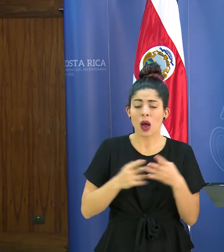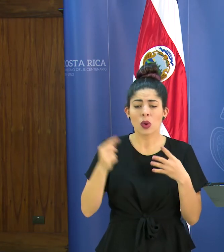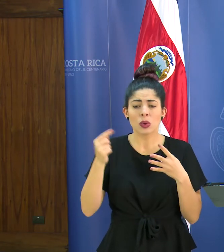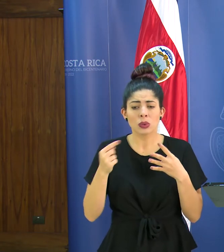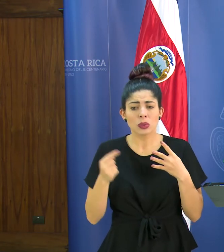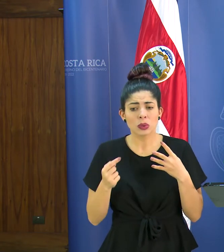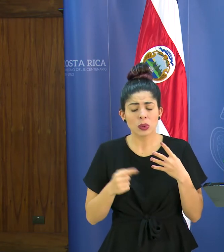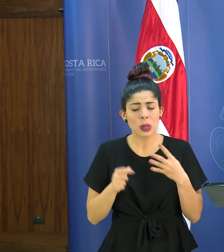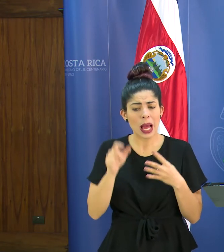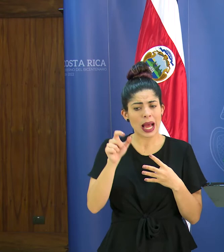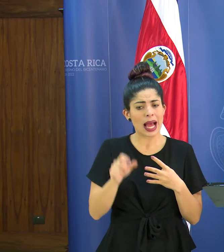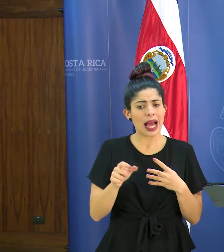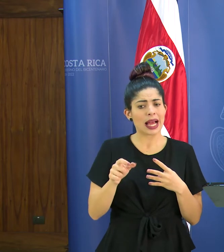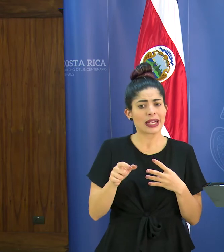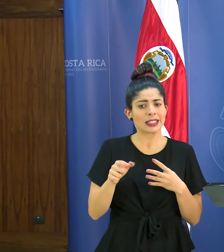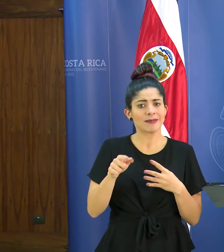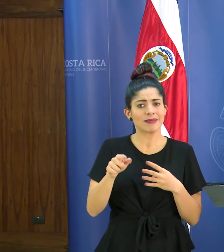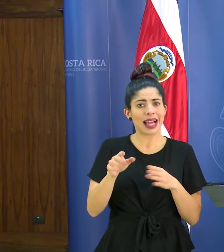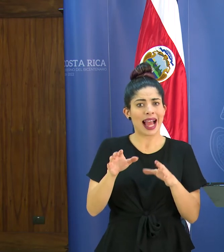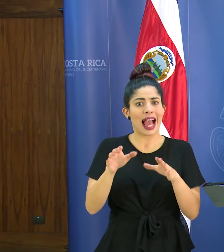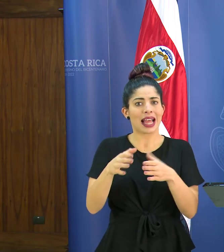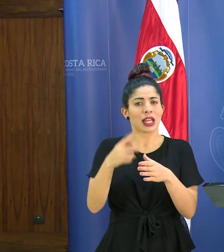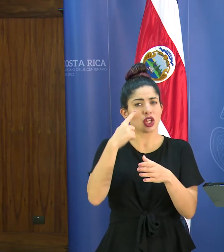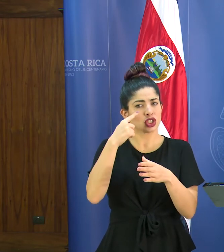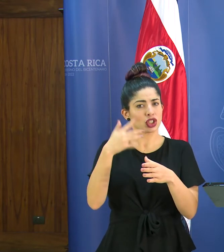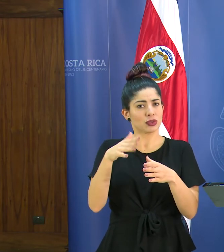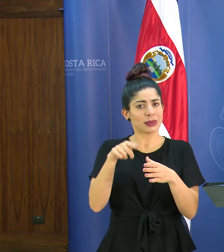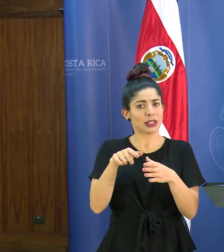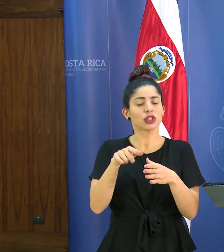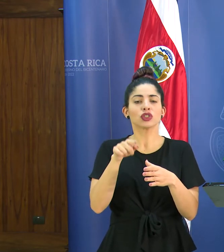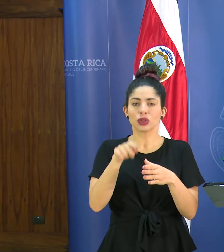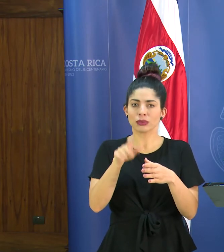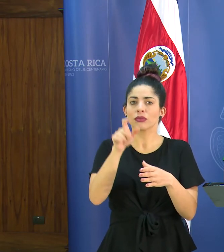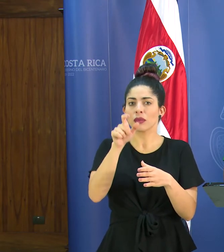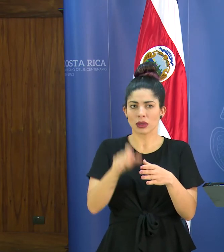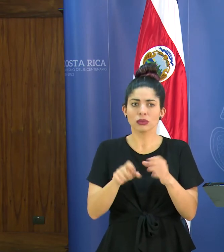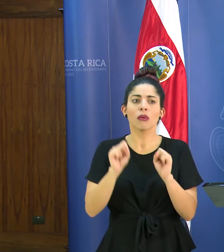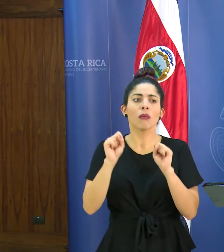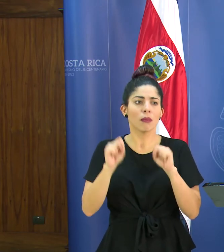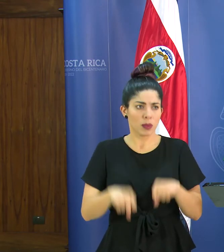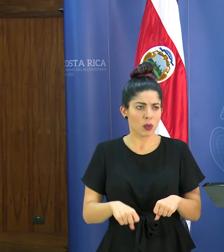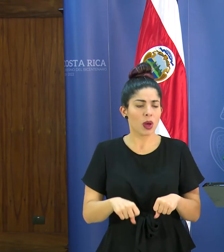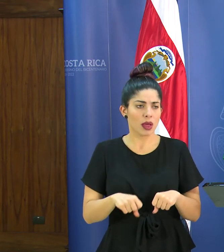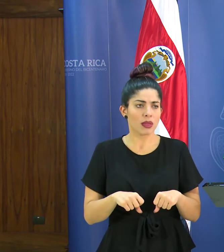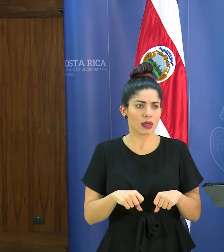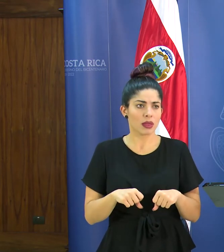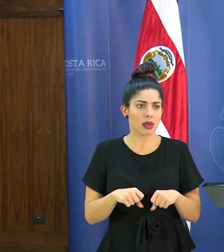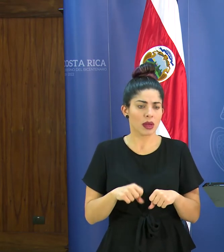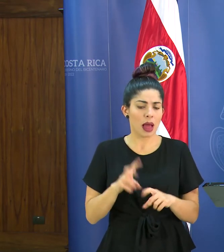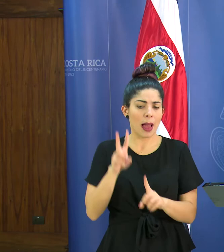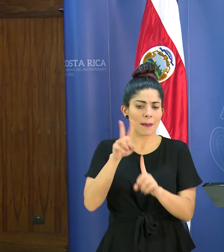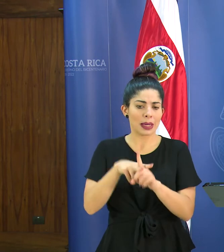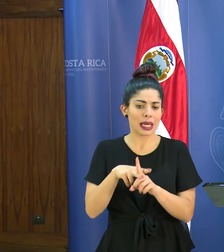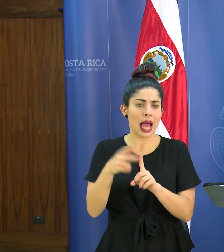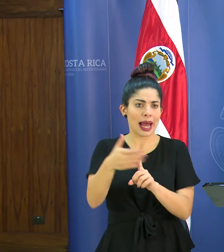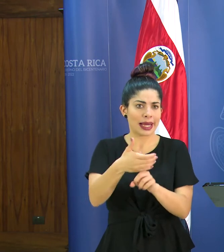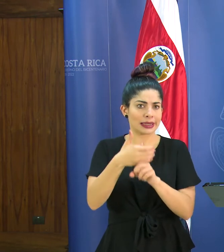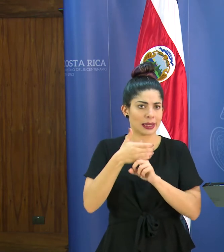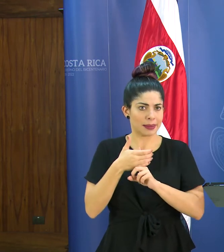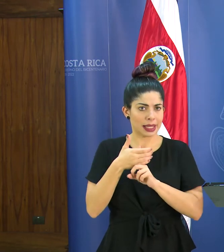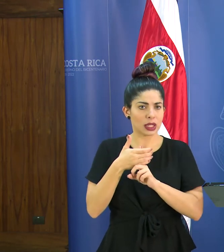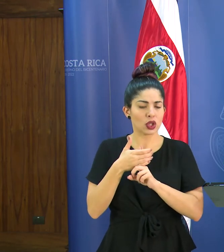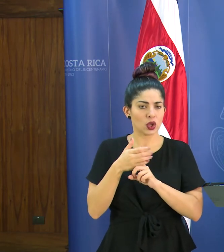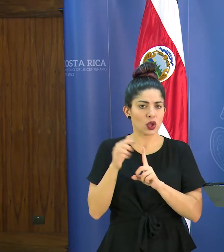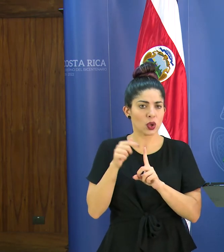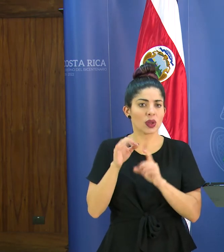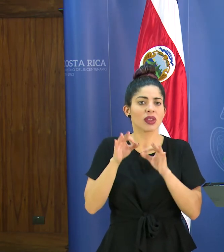que lo hagan entrar en esa categoría de sospecha pues definitivamente podría proceder el aislamiento que tendría